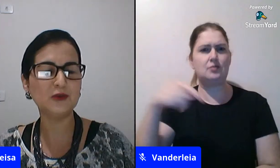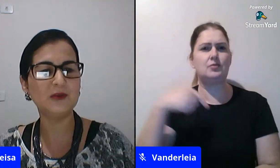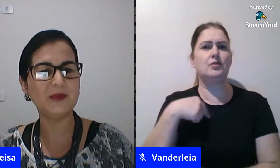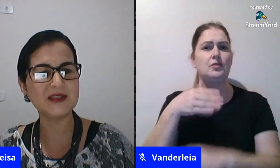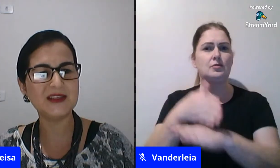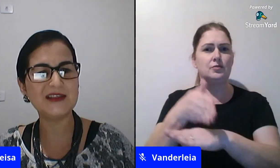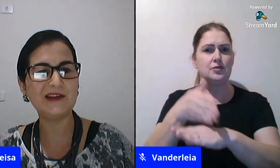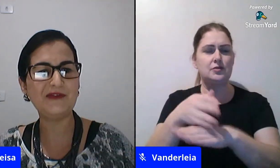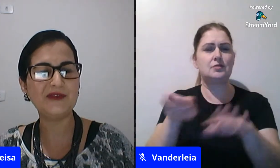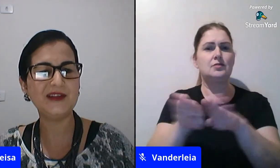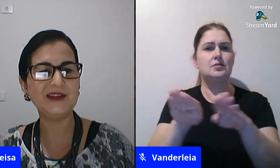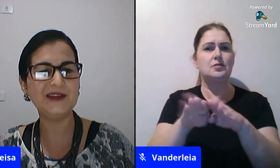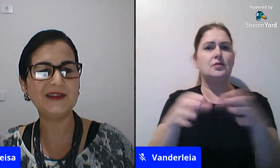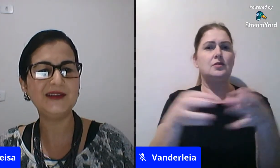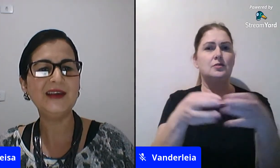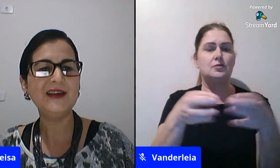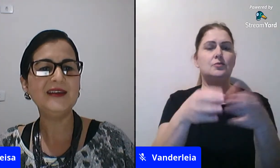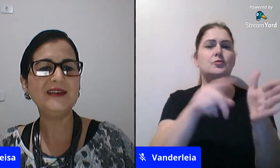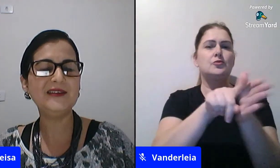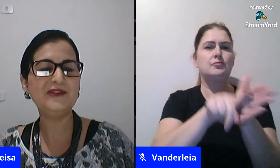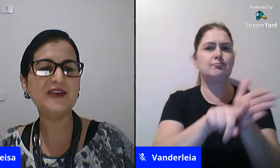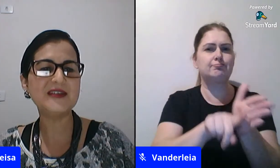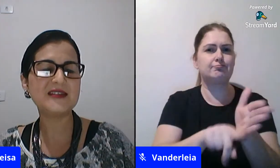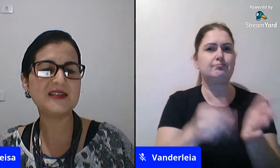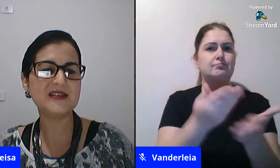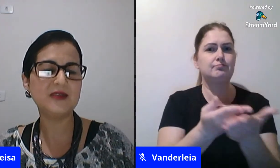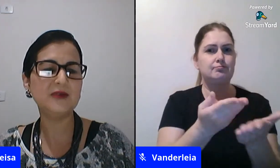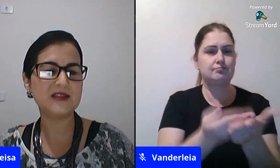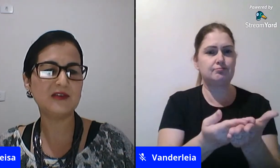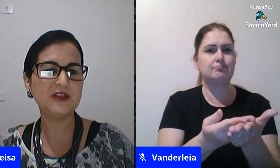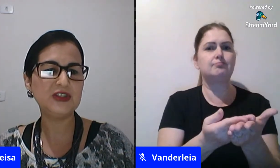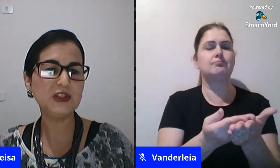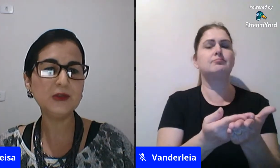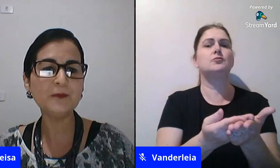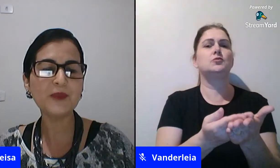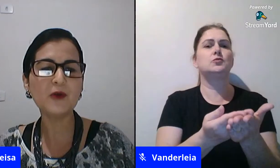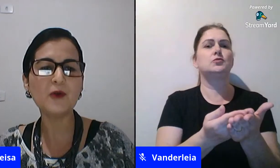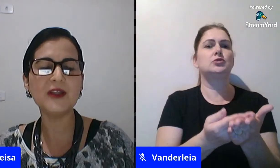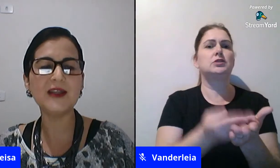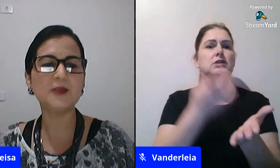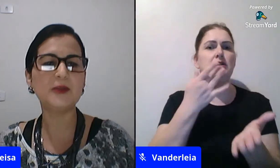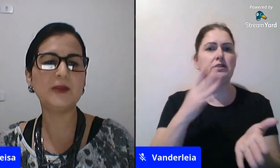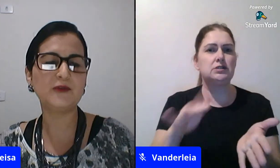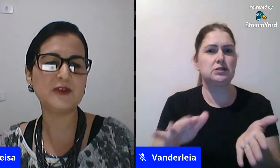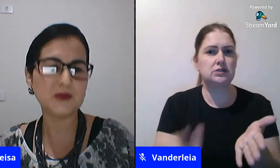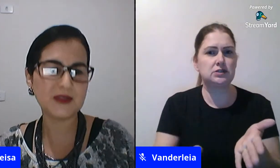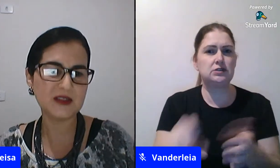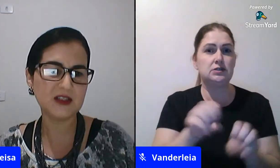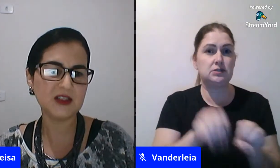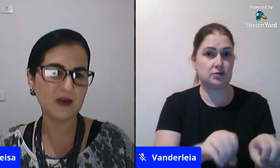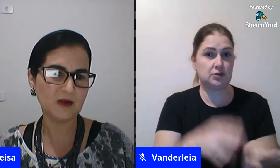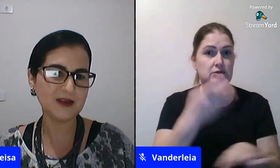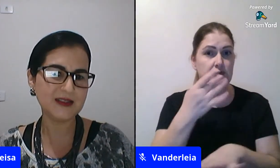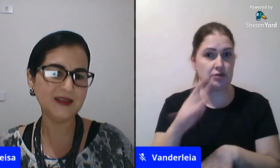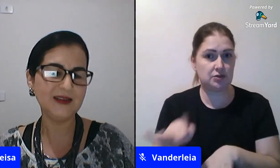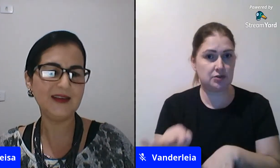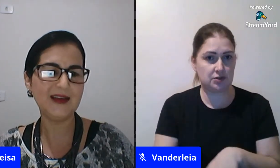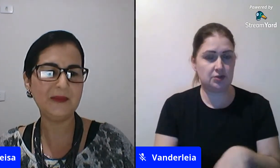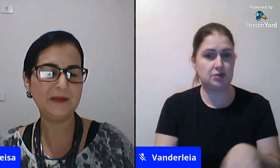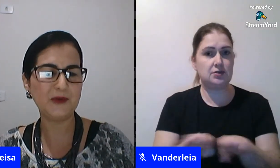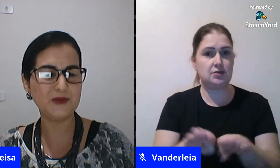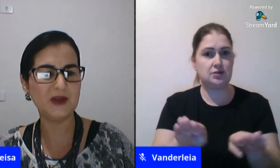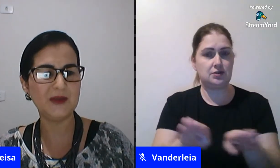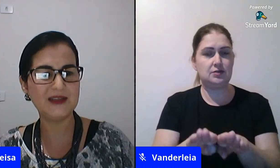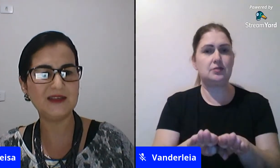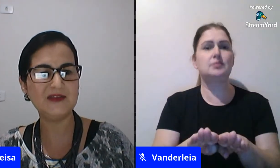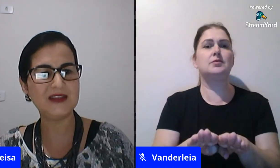membra também, que é o Grupo de Estudo e Pesquisa em Infâncias e Educação Infantil, coordenado pela professora